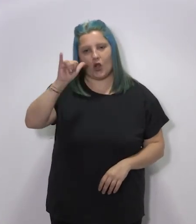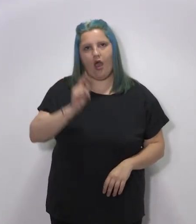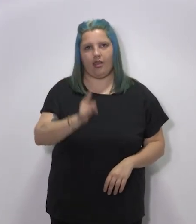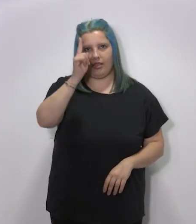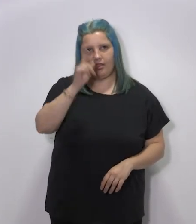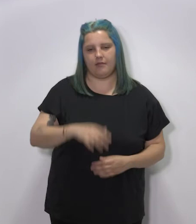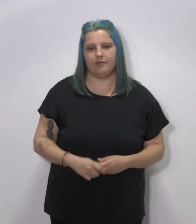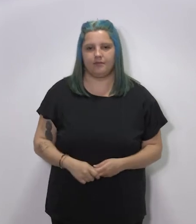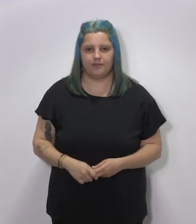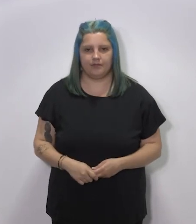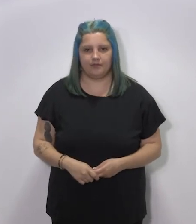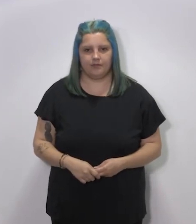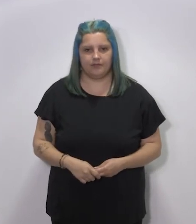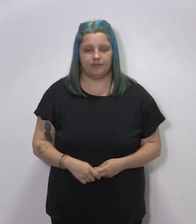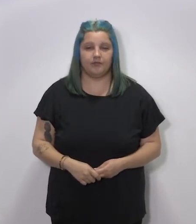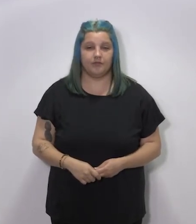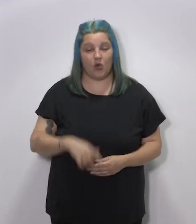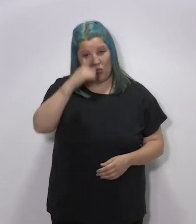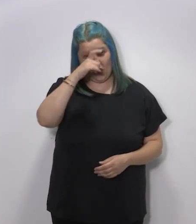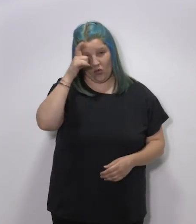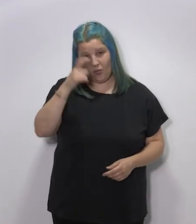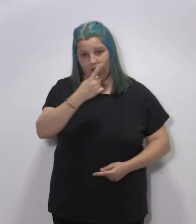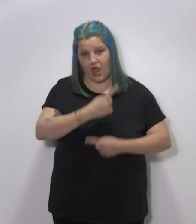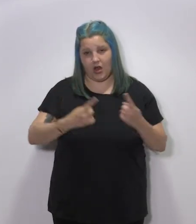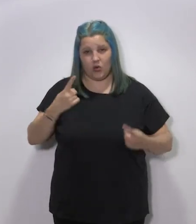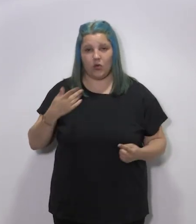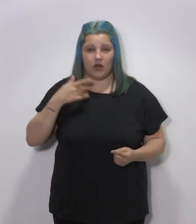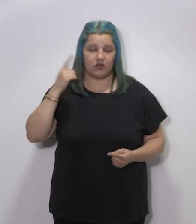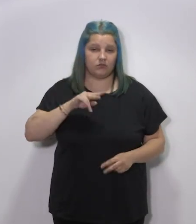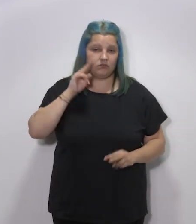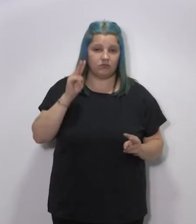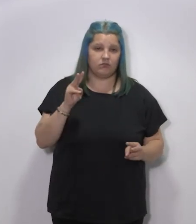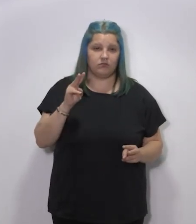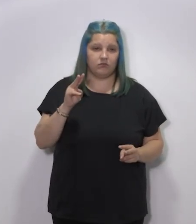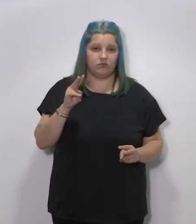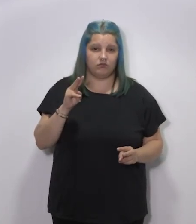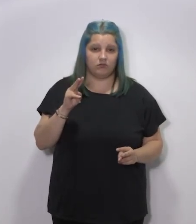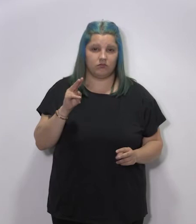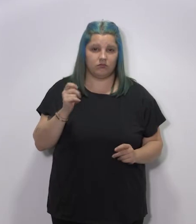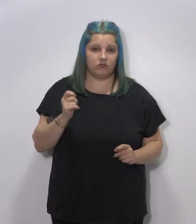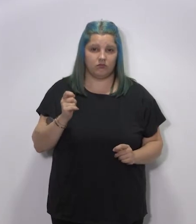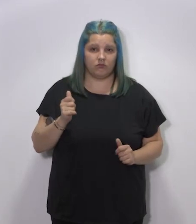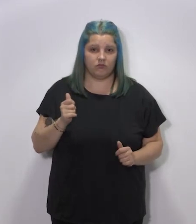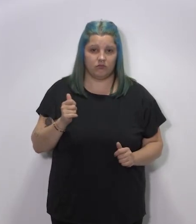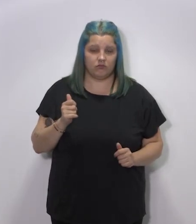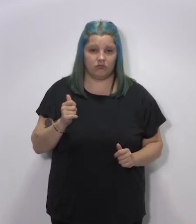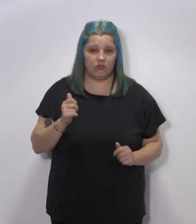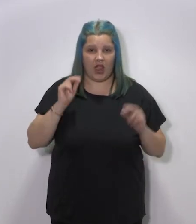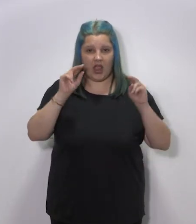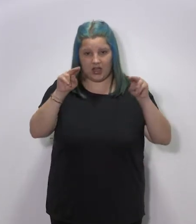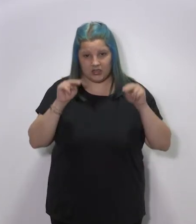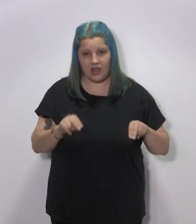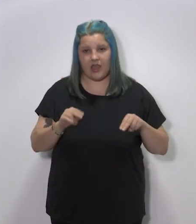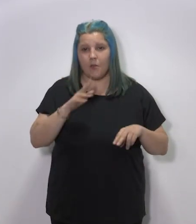Rioja Alta que en la Rioja Baja y, lógicamente, también en algunas comarcas. Ya saben que tenemos una previsión en Cameros de